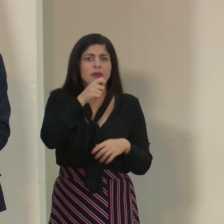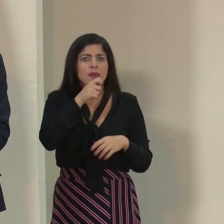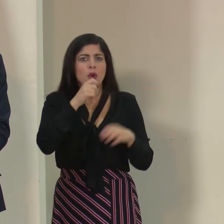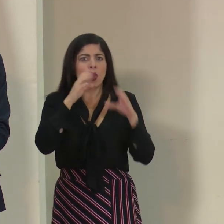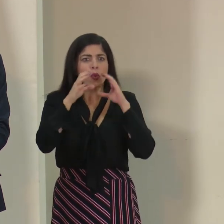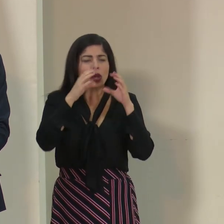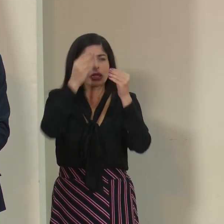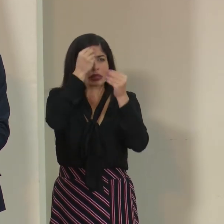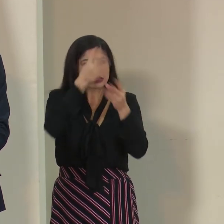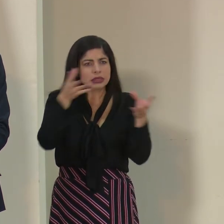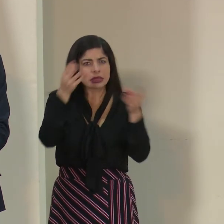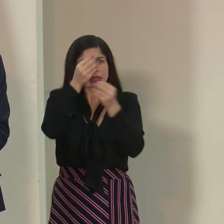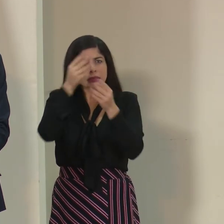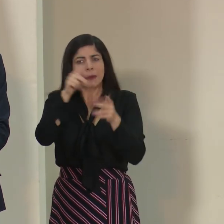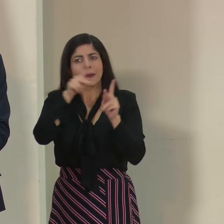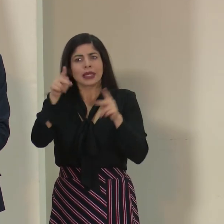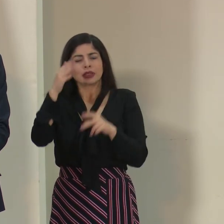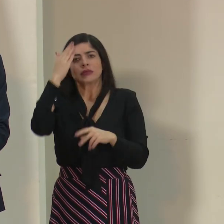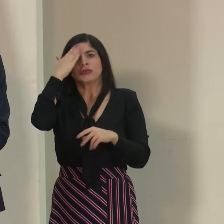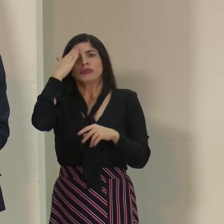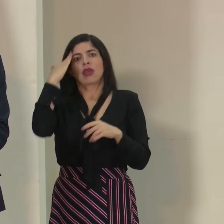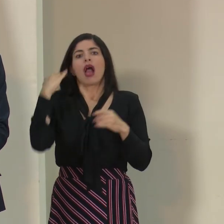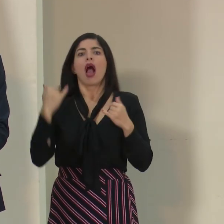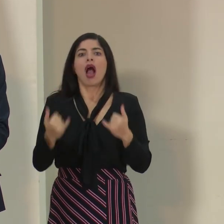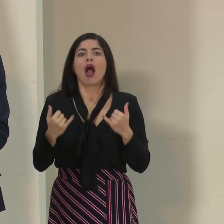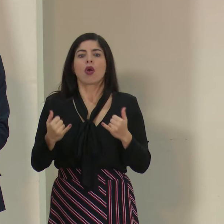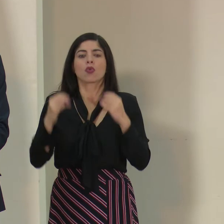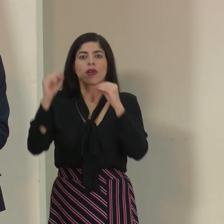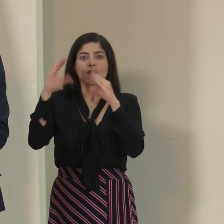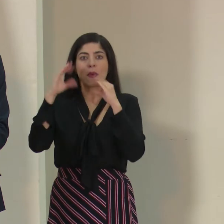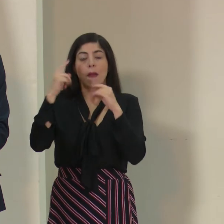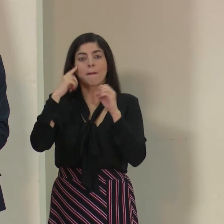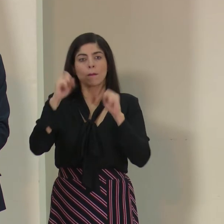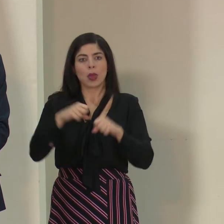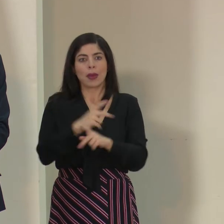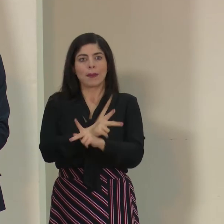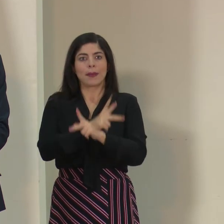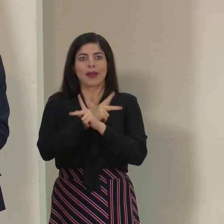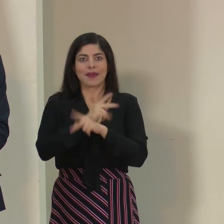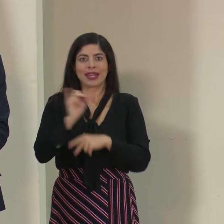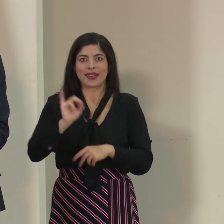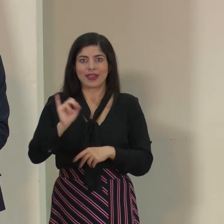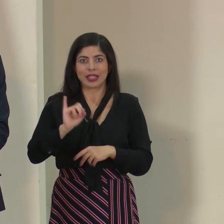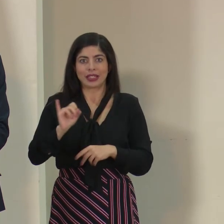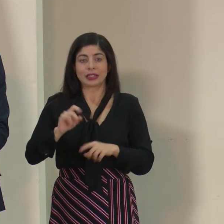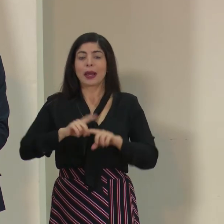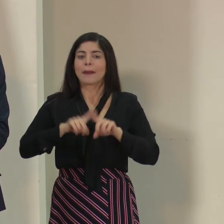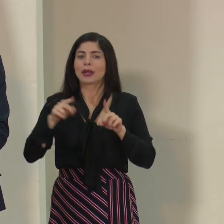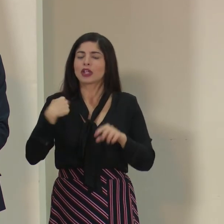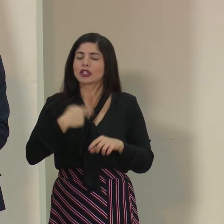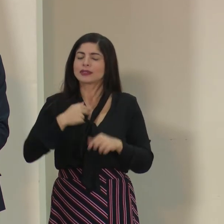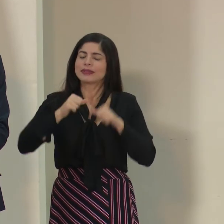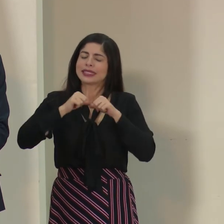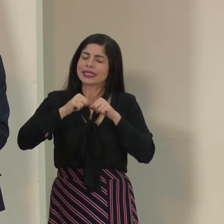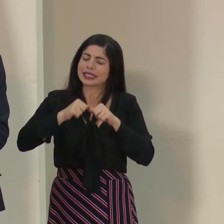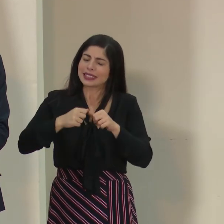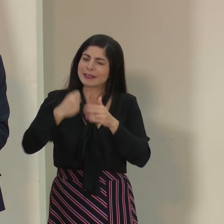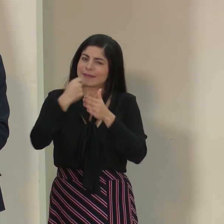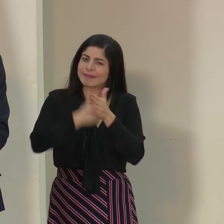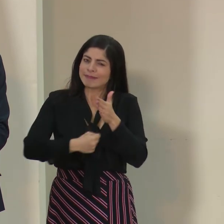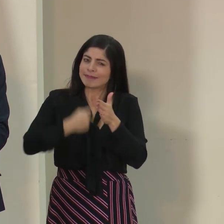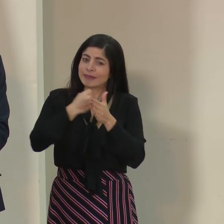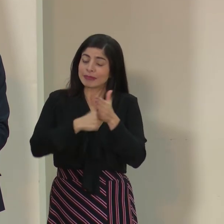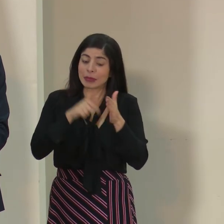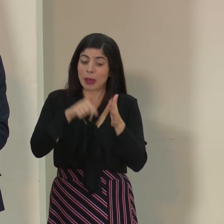hacer la actualización de todas las medidas que se recomiendan para prevenir la infección, pero que insistimos en que esta